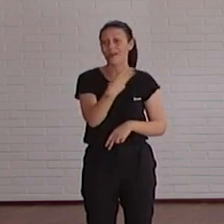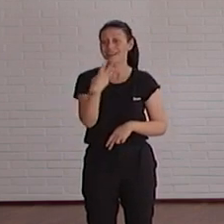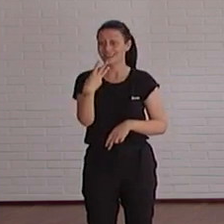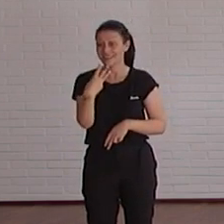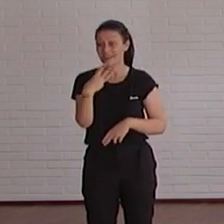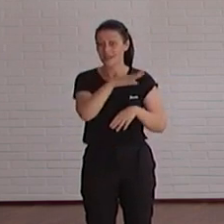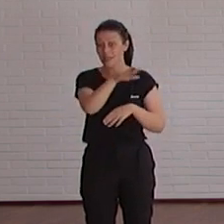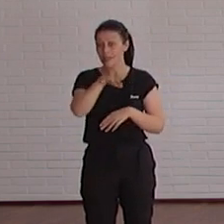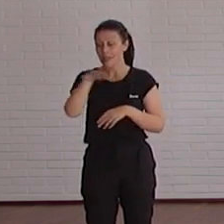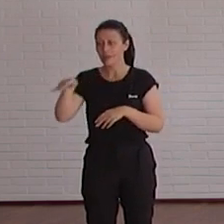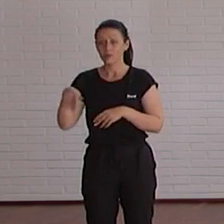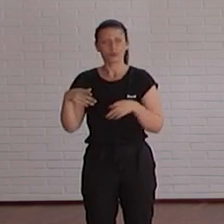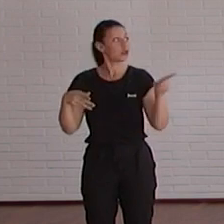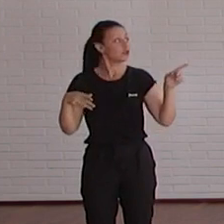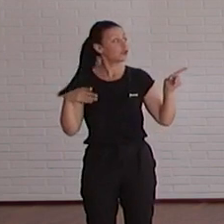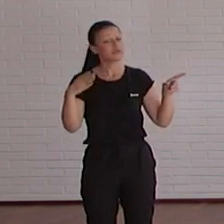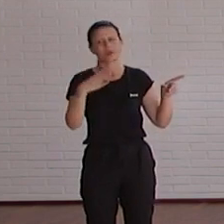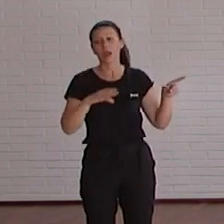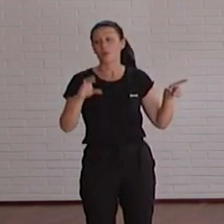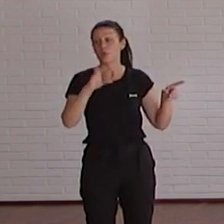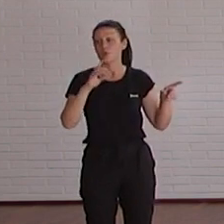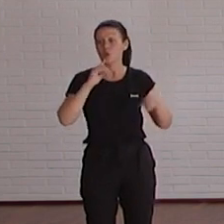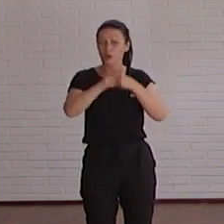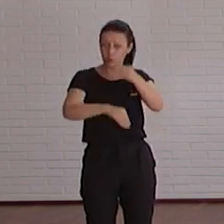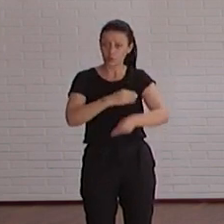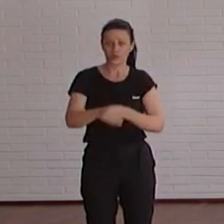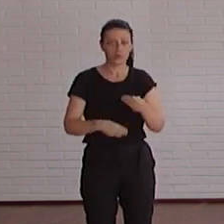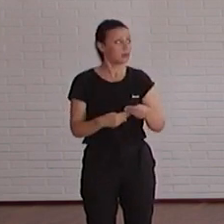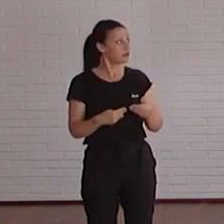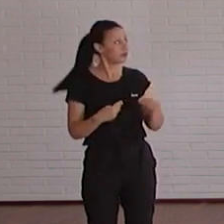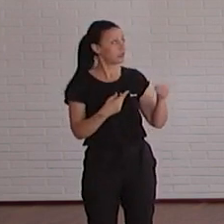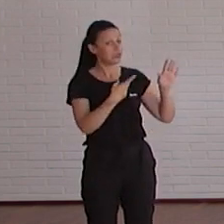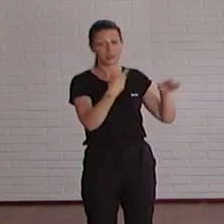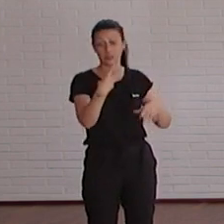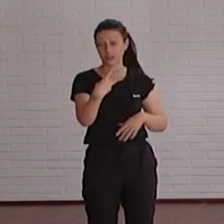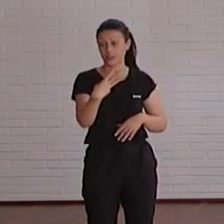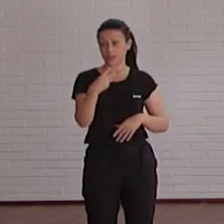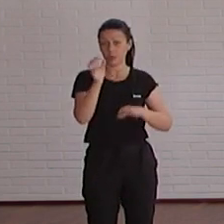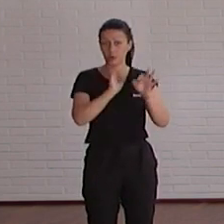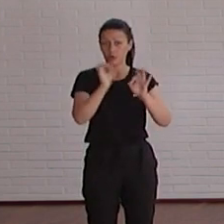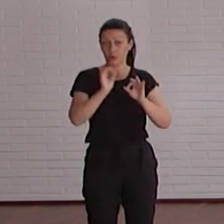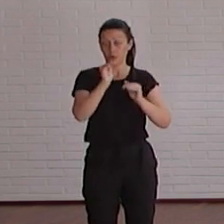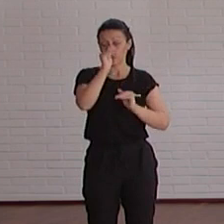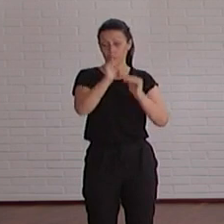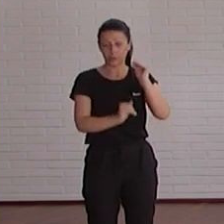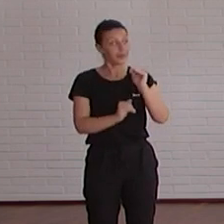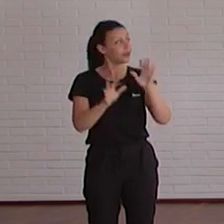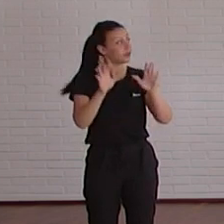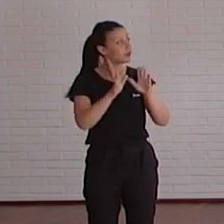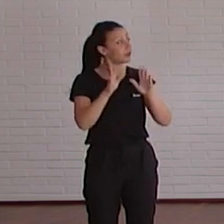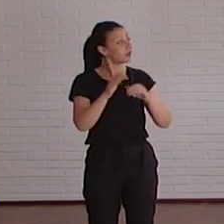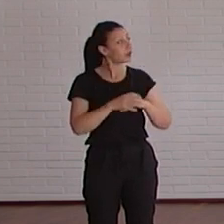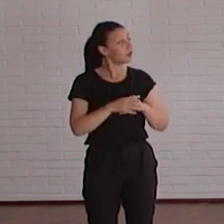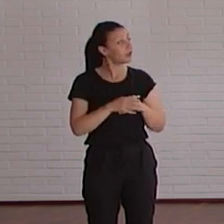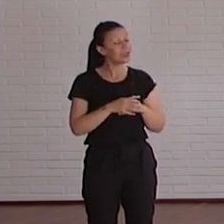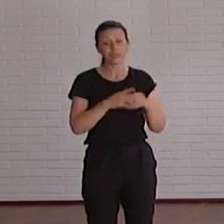Cadu actualmente de los cuales ciento cincuenta y cuatro están por debajo de los diez errores ya. Eso quiere decir que el sesenta y tres como treinta y siete por ciento